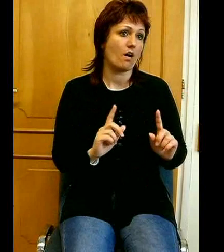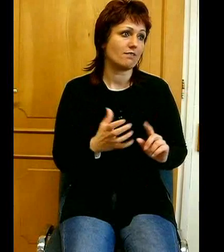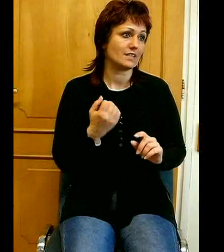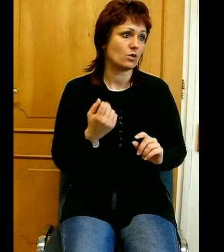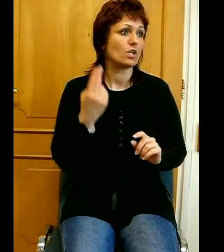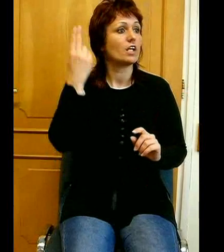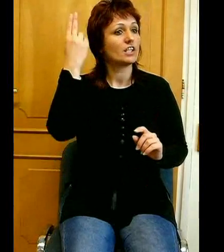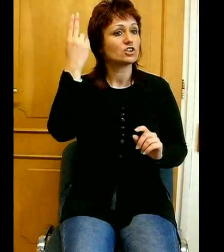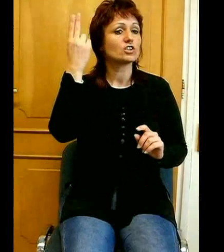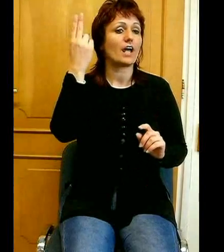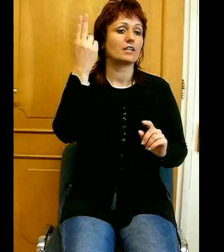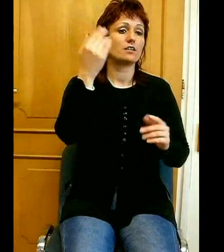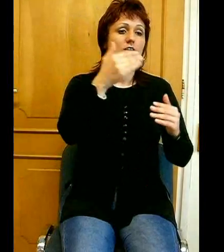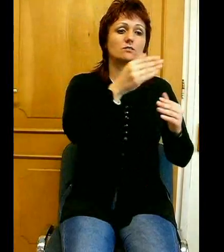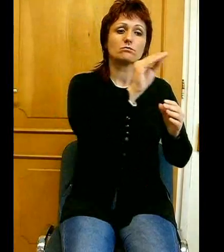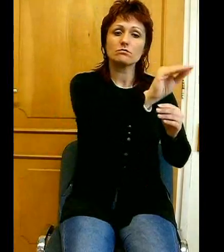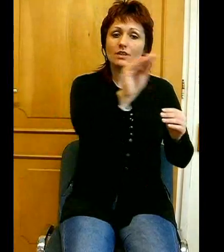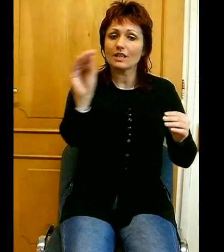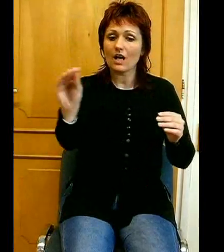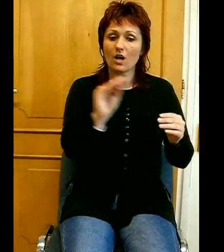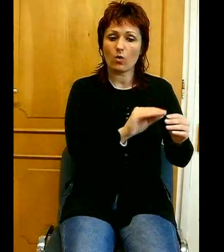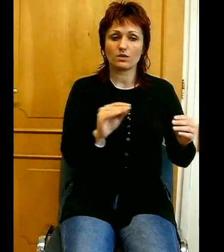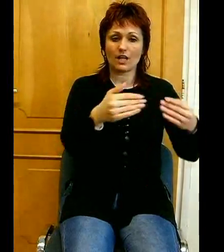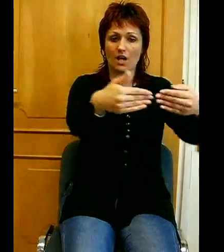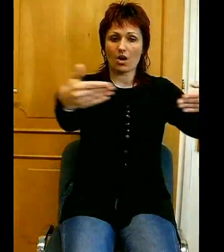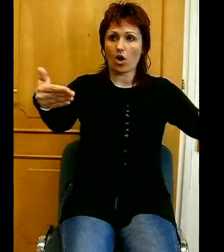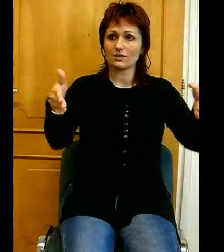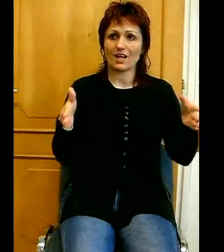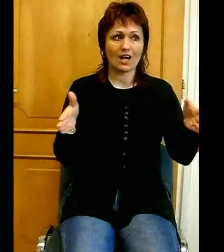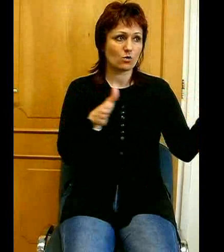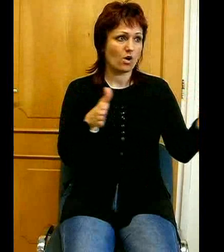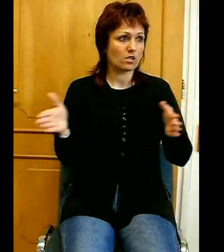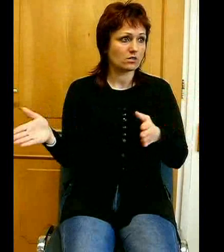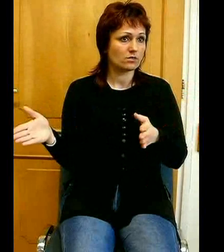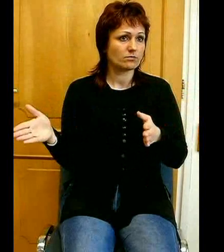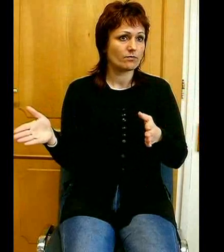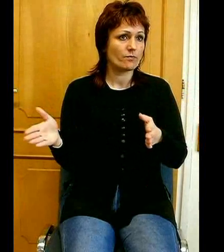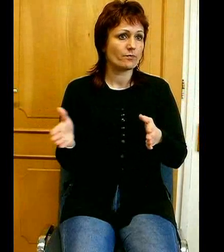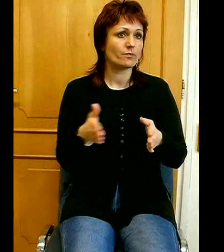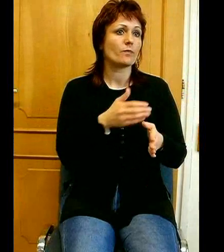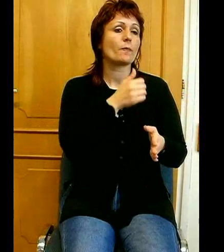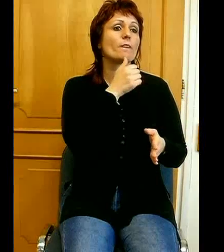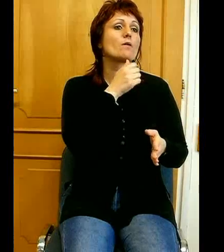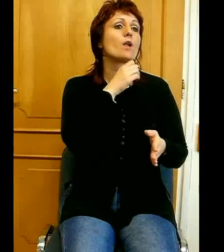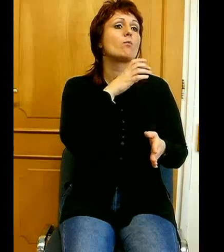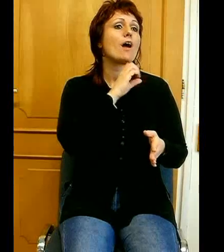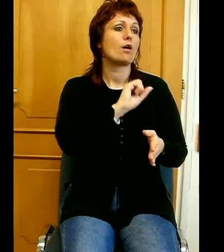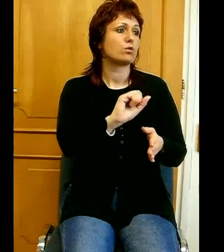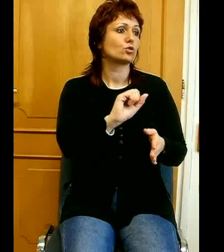határait, ahogy a cselekedetet 17-ben olvassuk, Állapostor Paténus Indikációjában,